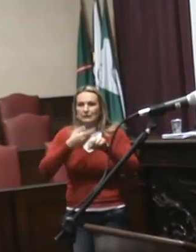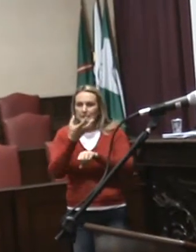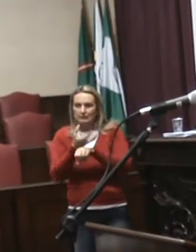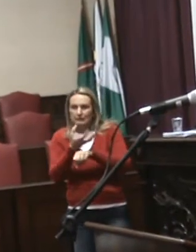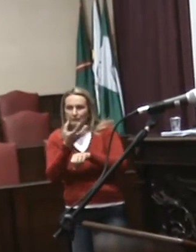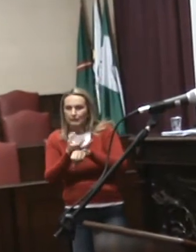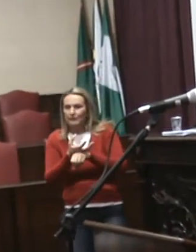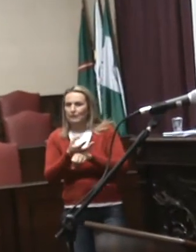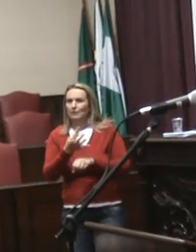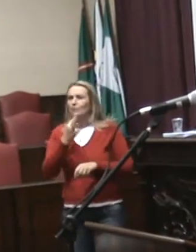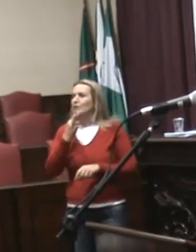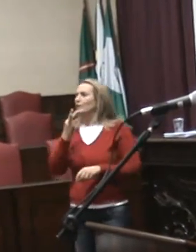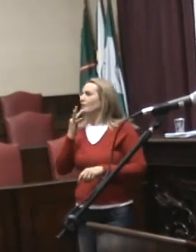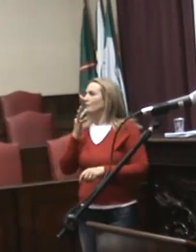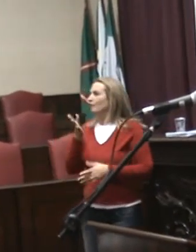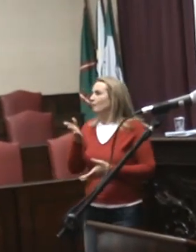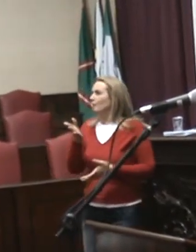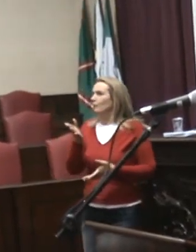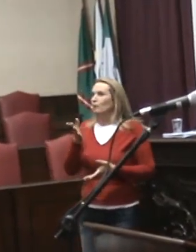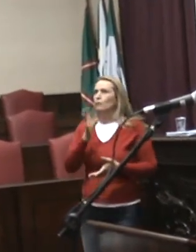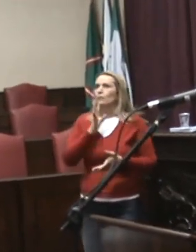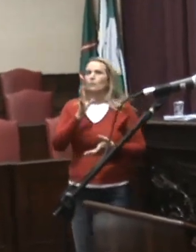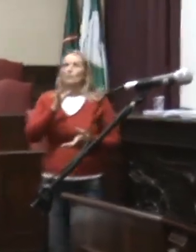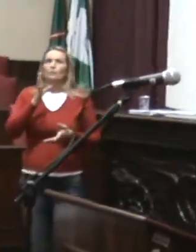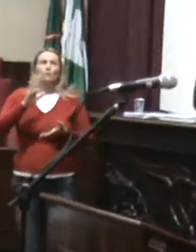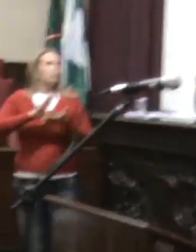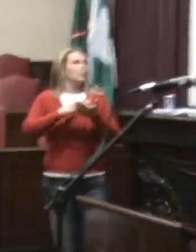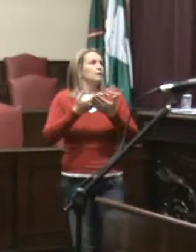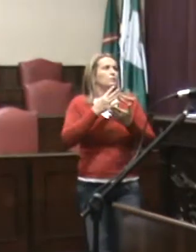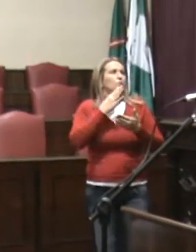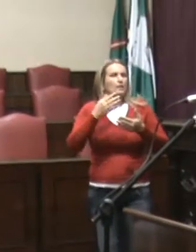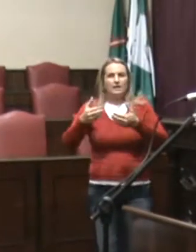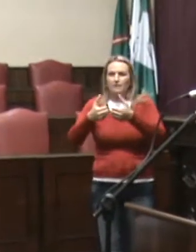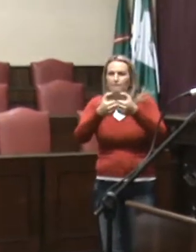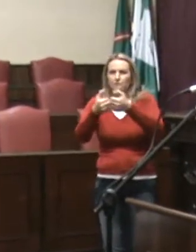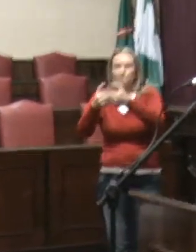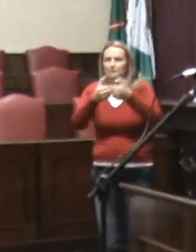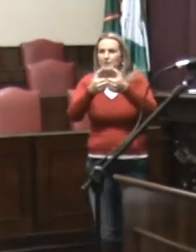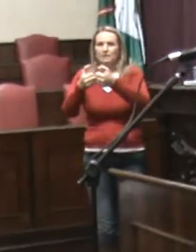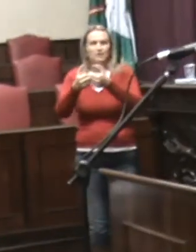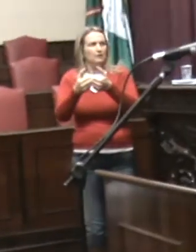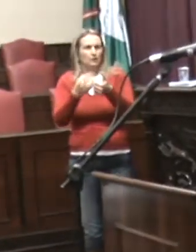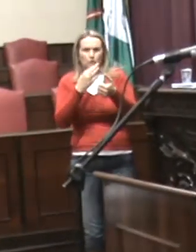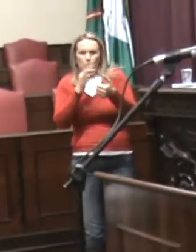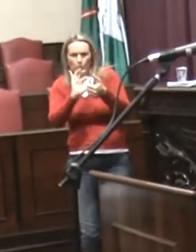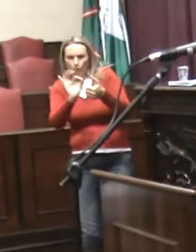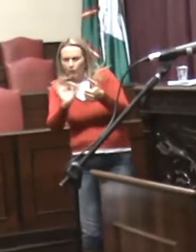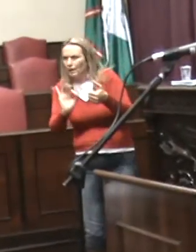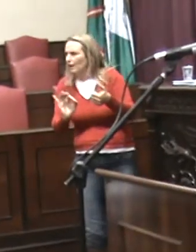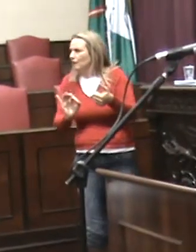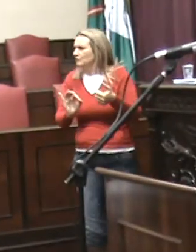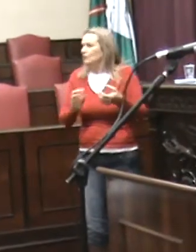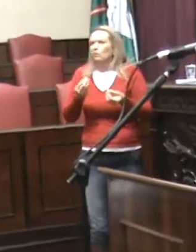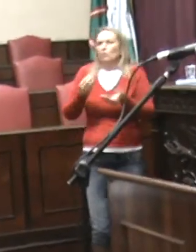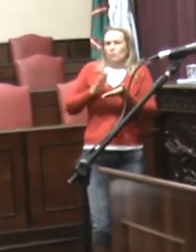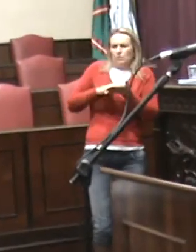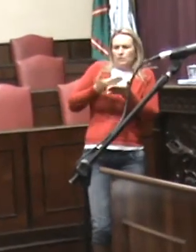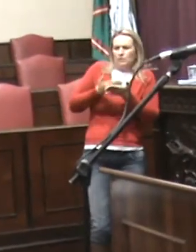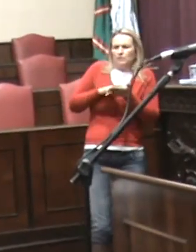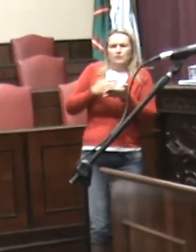conhece física. O intérprete não conhece direito. Então, se eu falo tradição para você em português, tradição não quer dizer uma coisa. O direito quer dizer